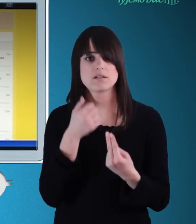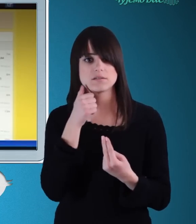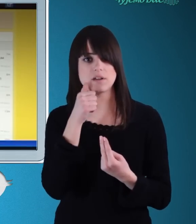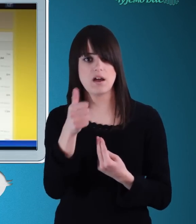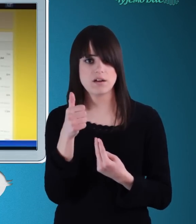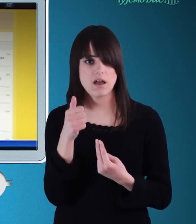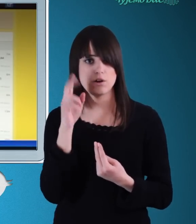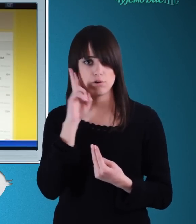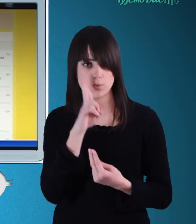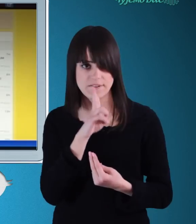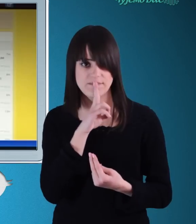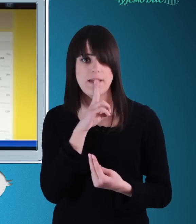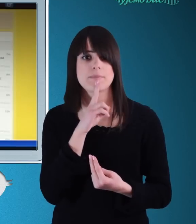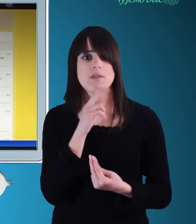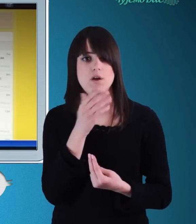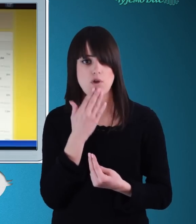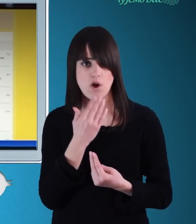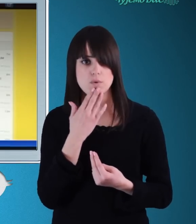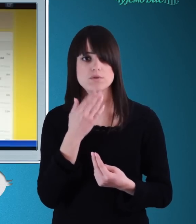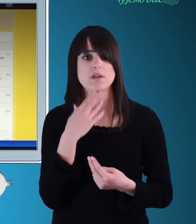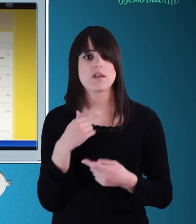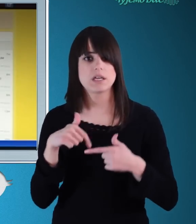Vi ćete to uraditi na nekoliko načina.